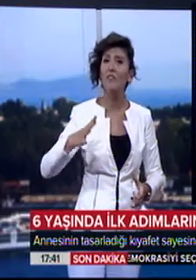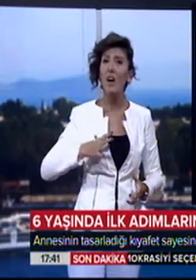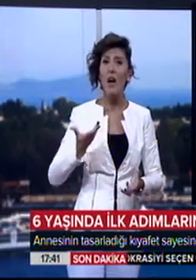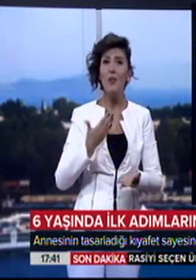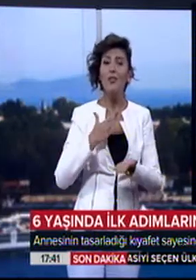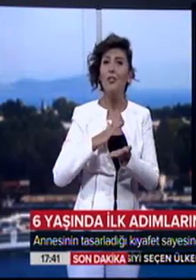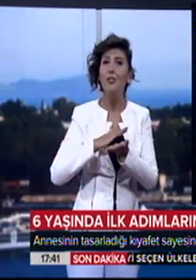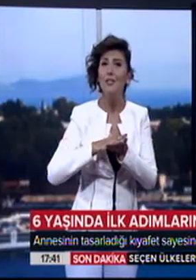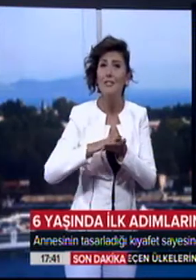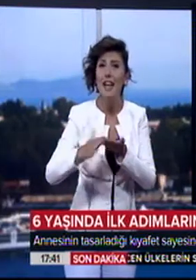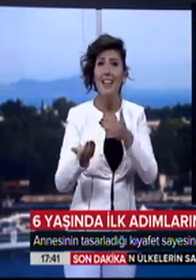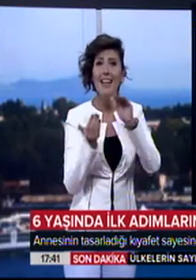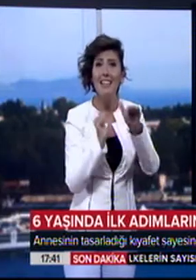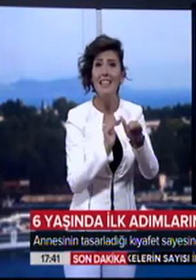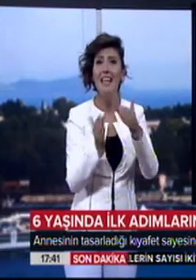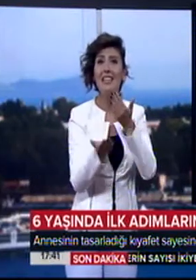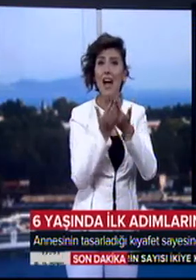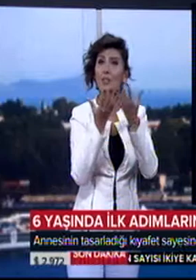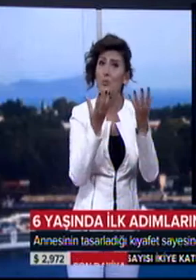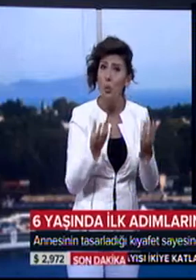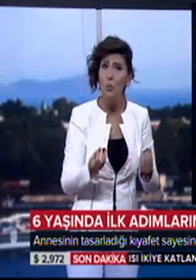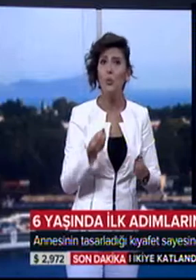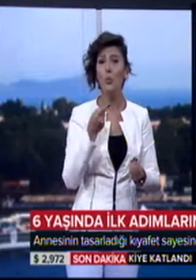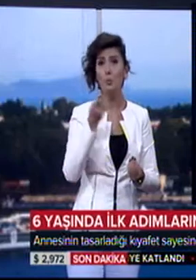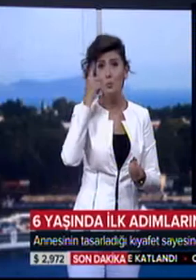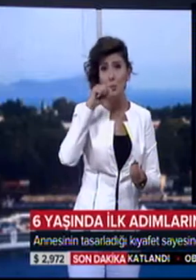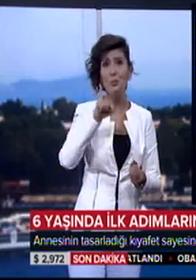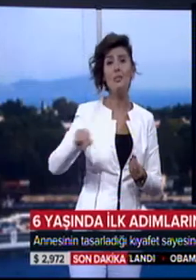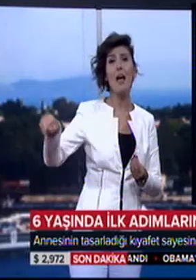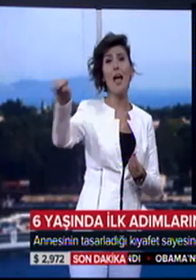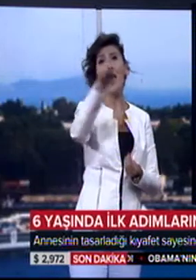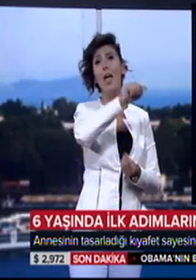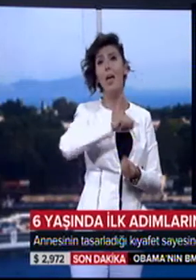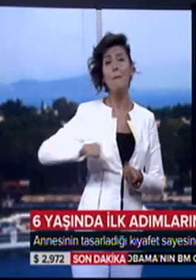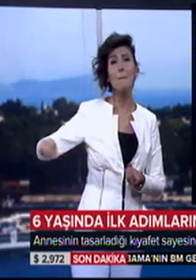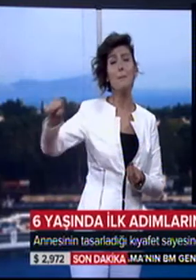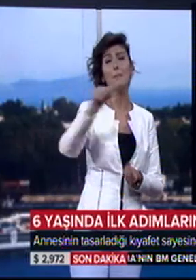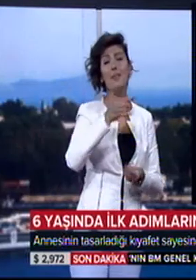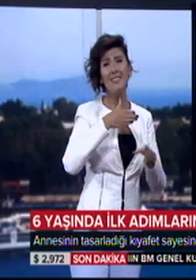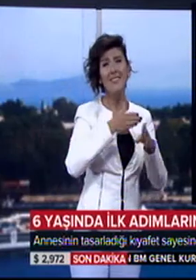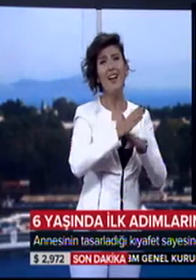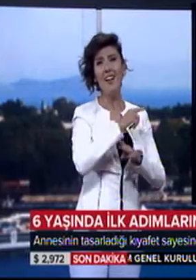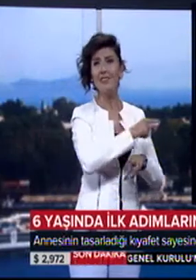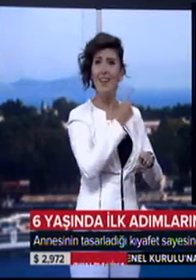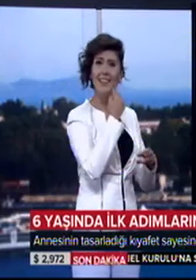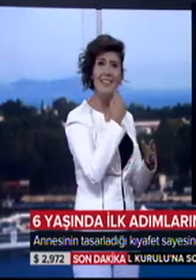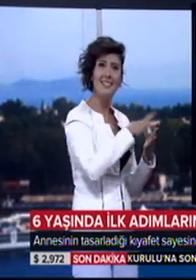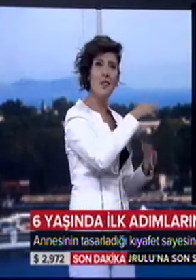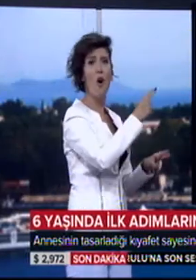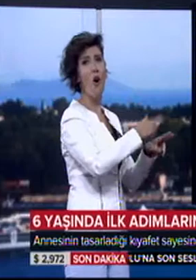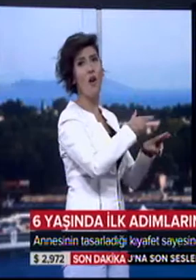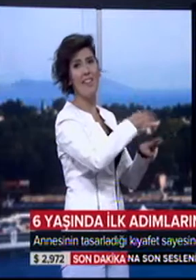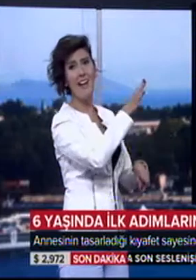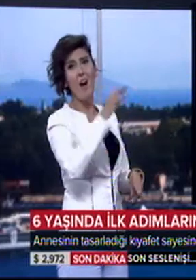Düzelmelerine destek yardımcı olabiliyor. O yüzden herkesin bu konuda gerçekten Kamuran'ın örnektir. 1,